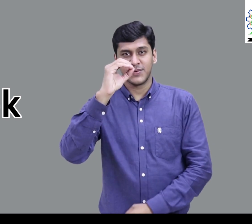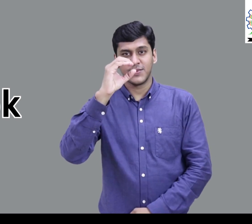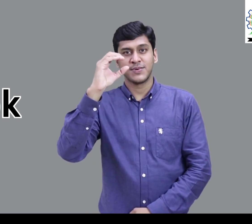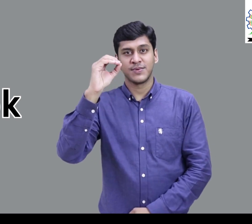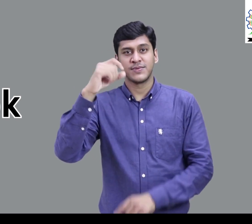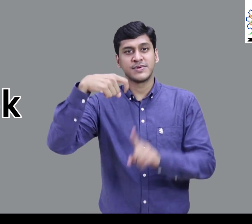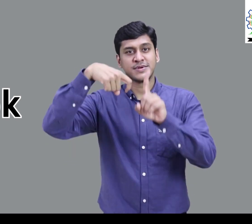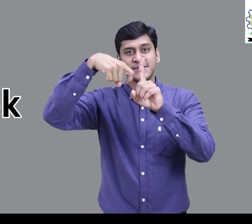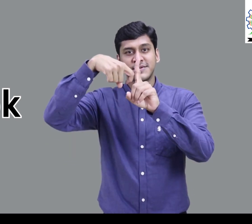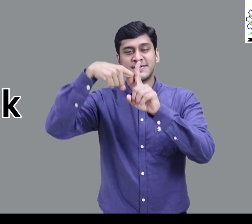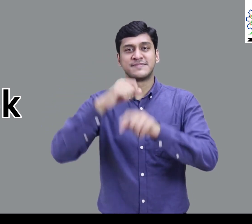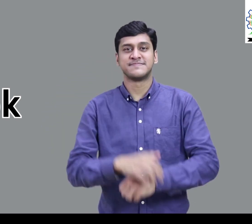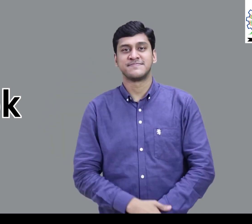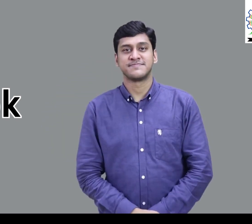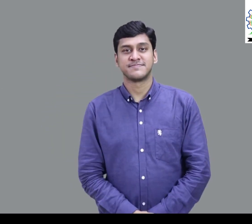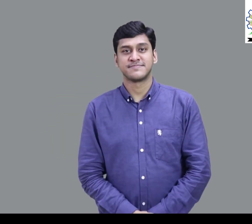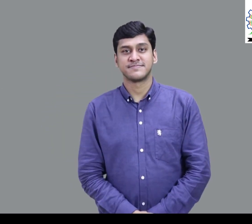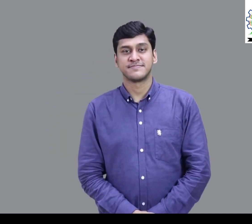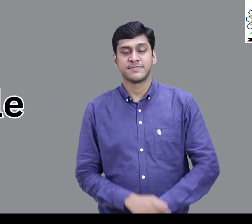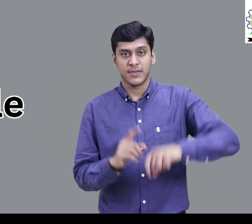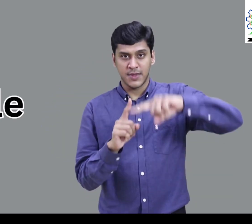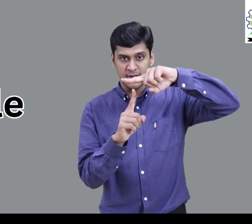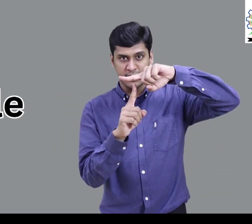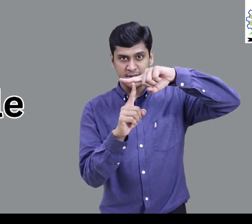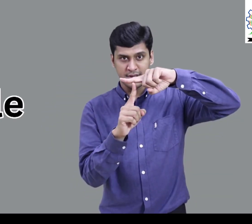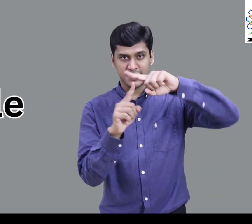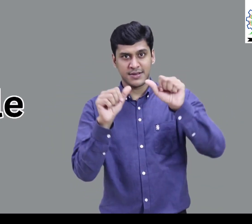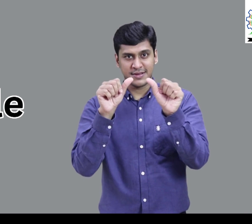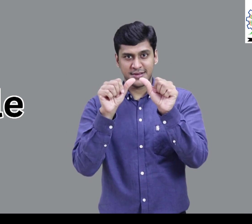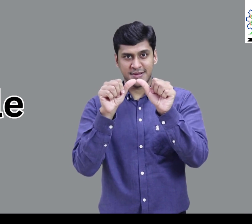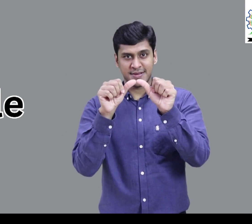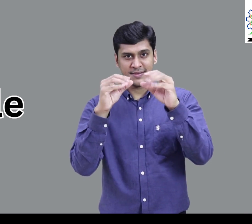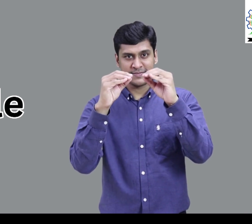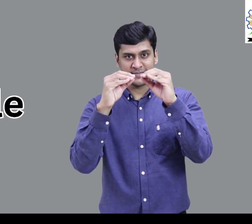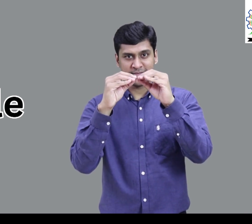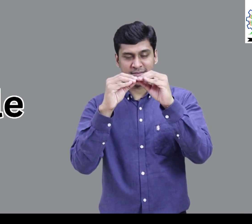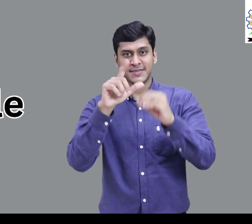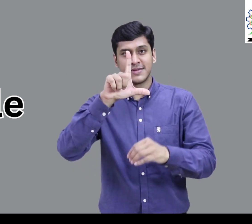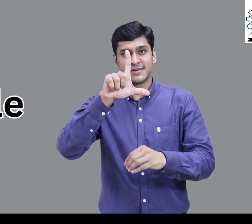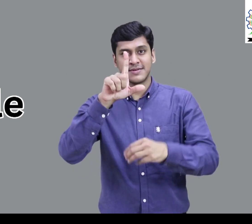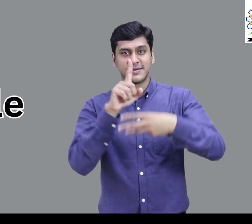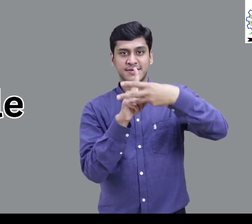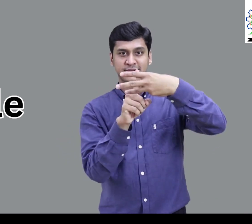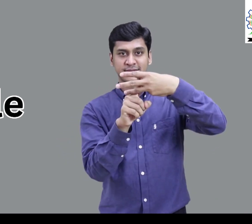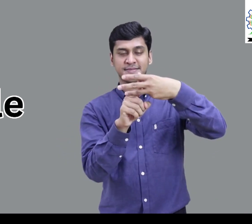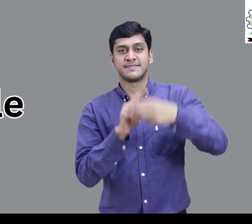K Book T A B L E Table